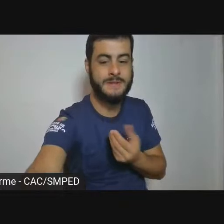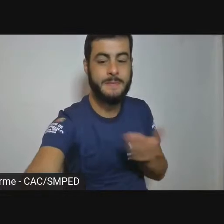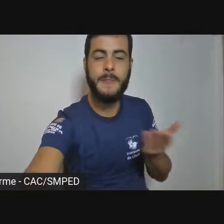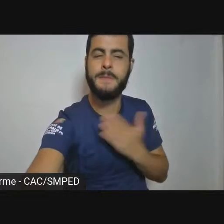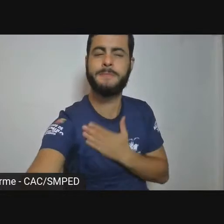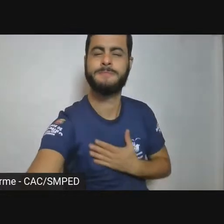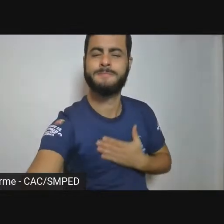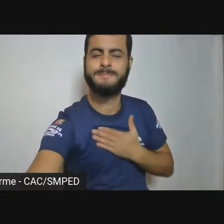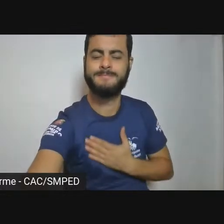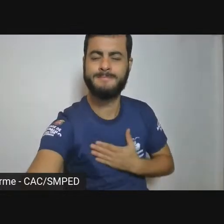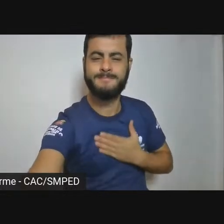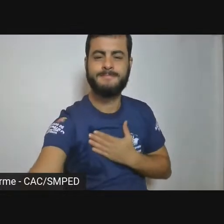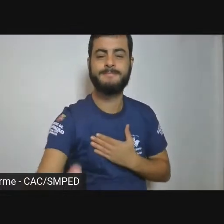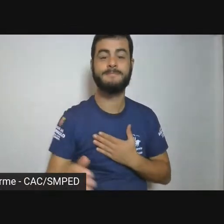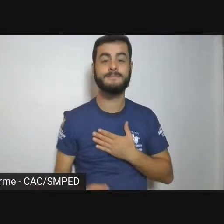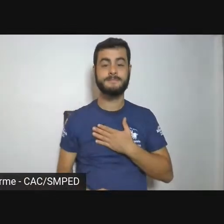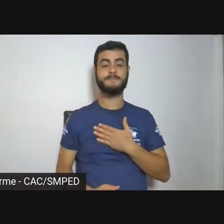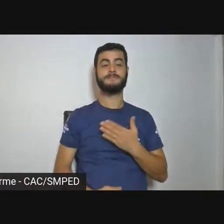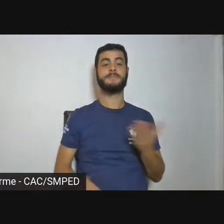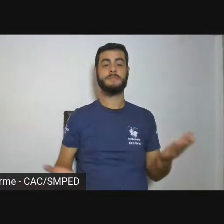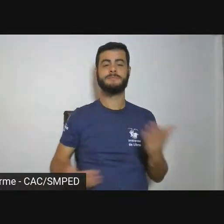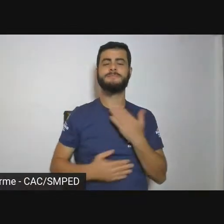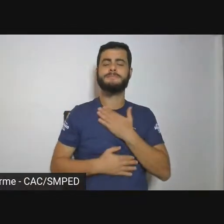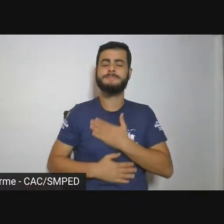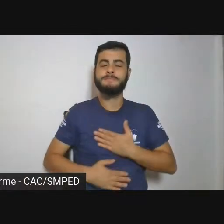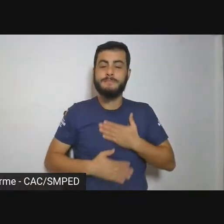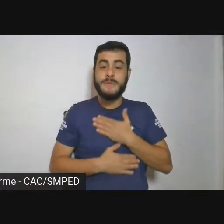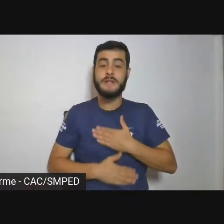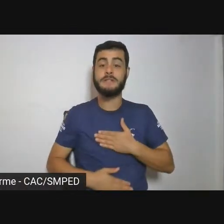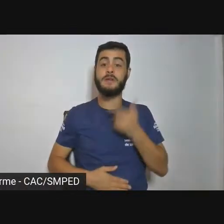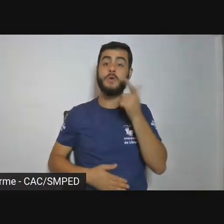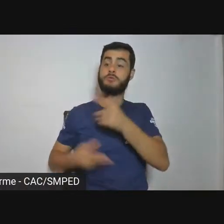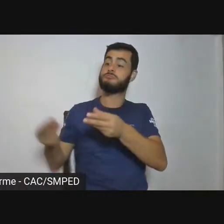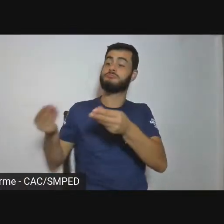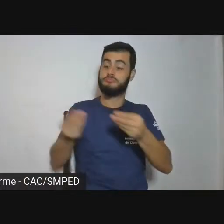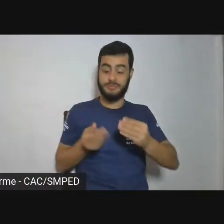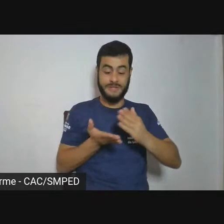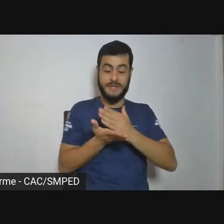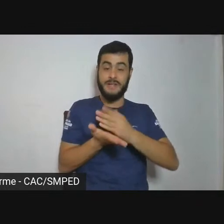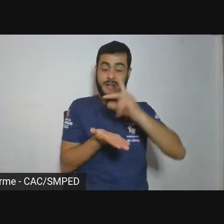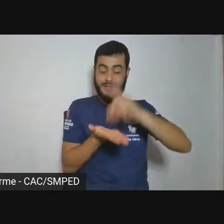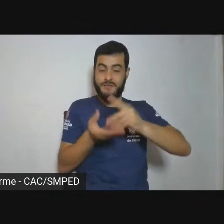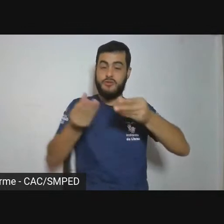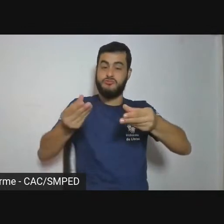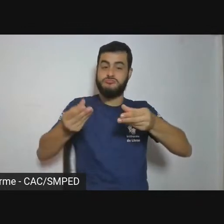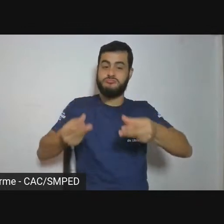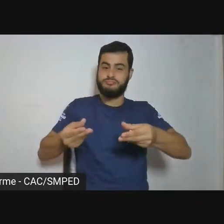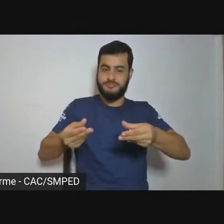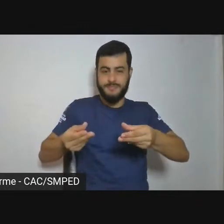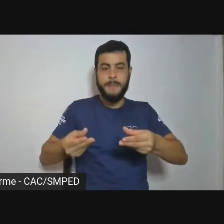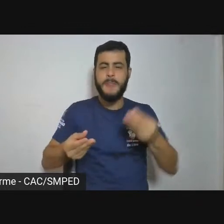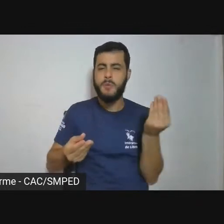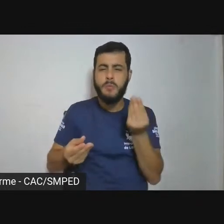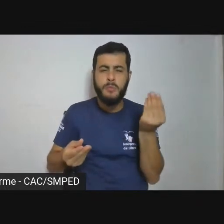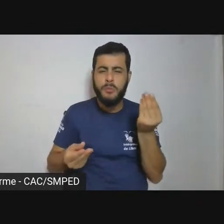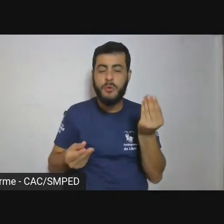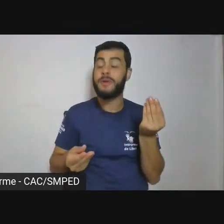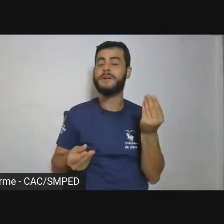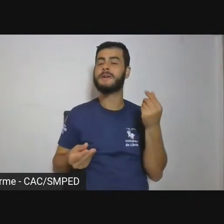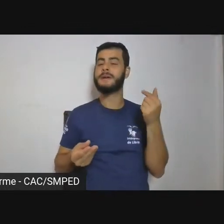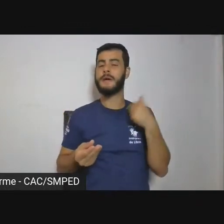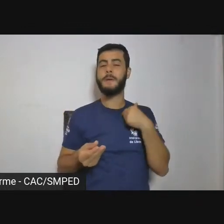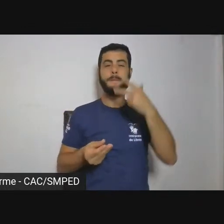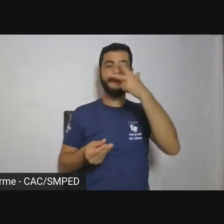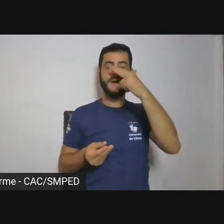ter esse livro em mãos assim, porque foi muitos anos de pensamento,